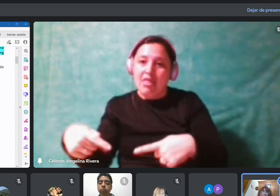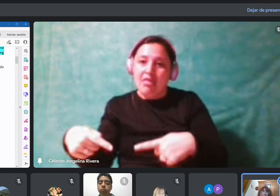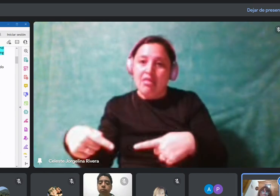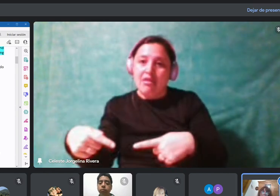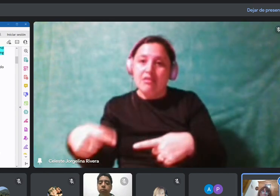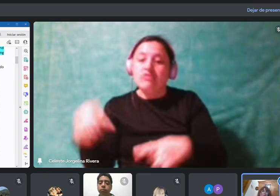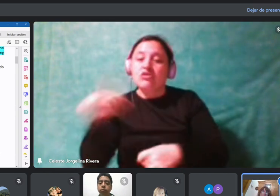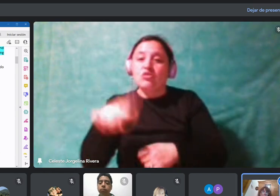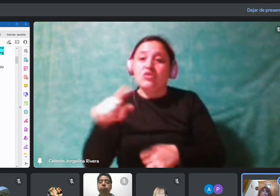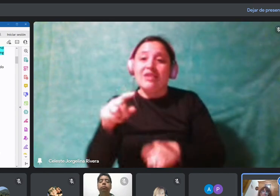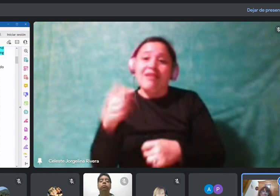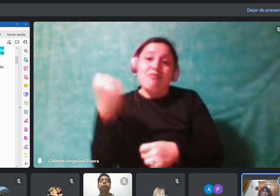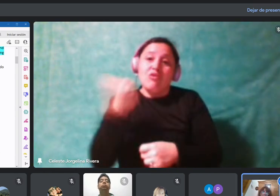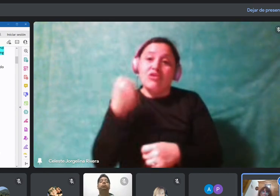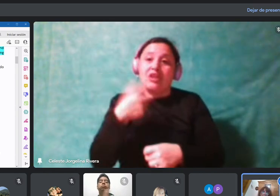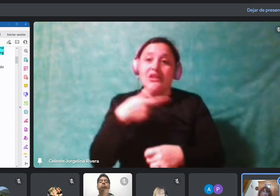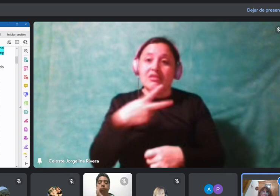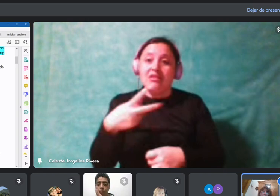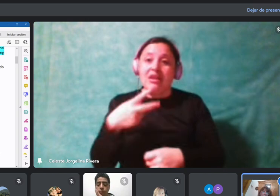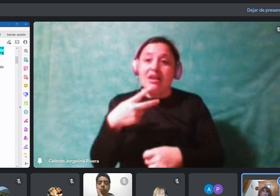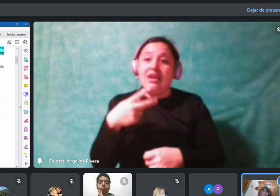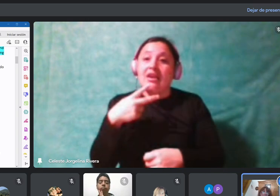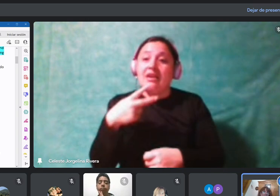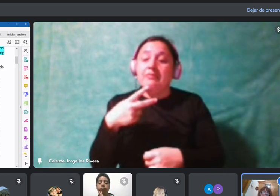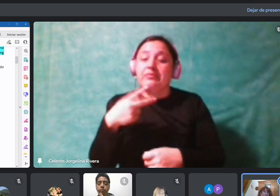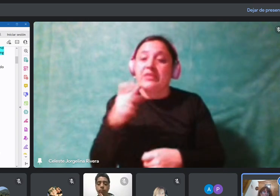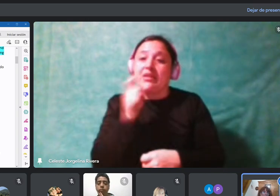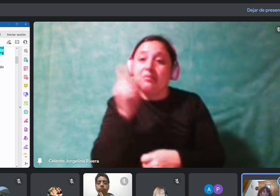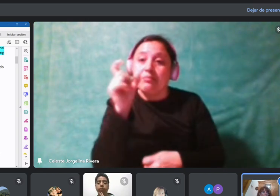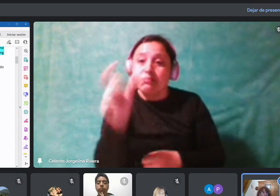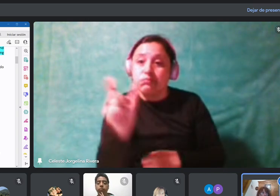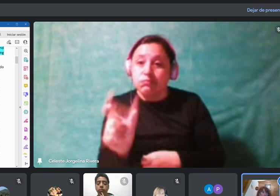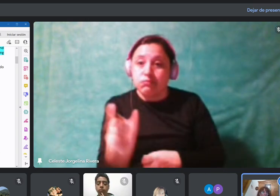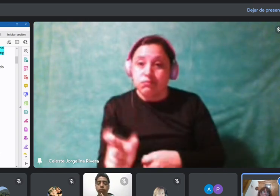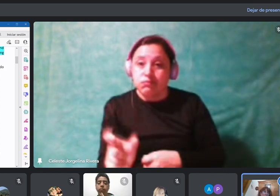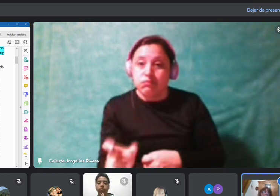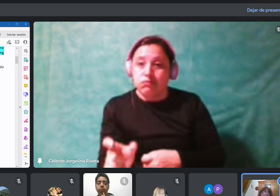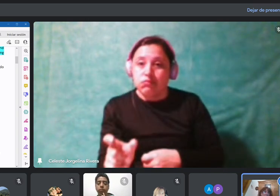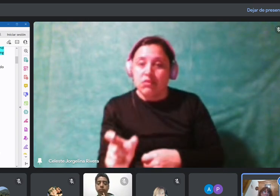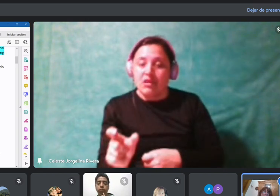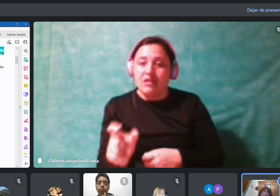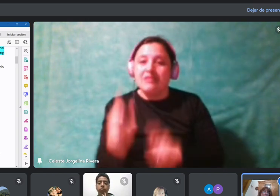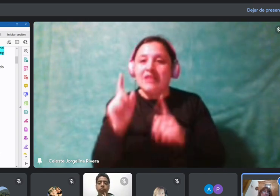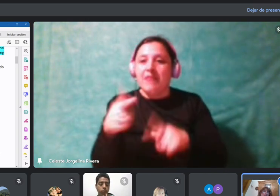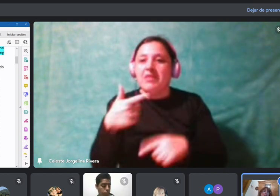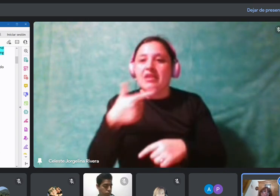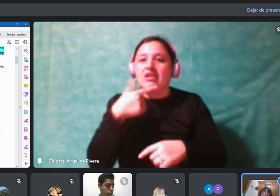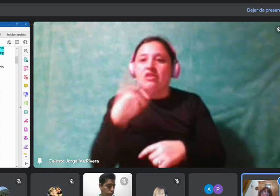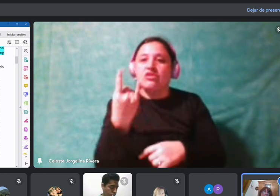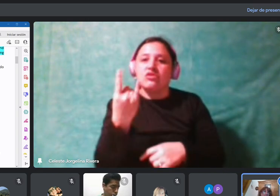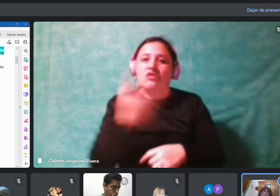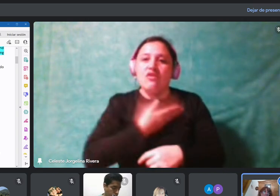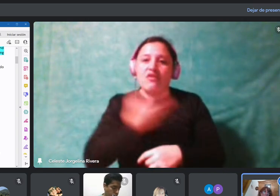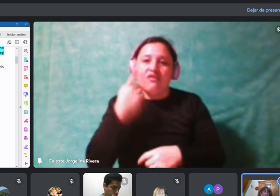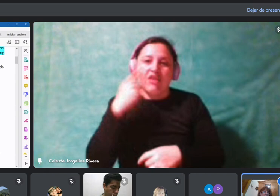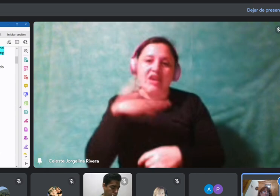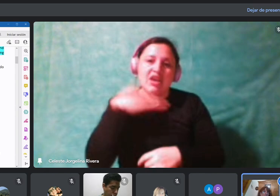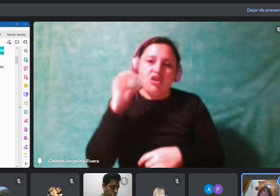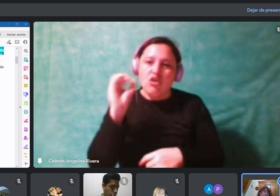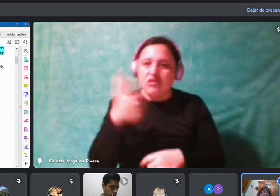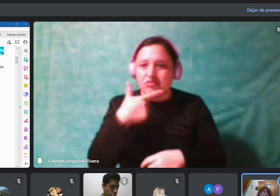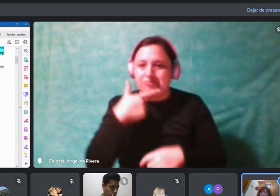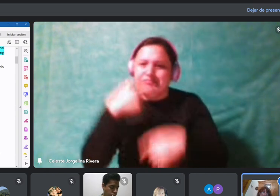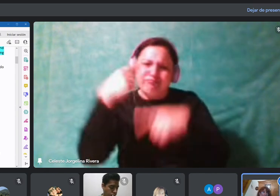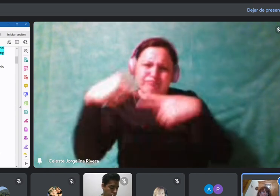vocabulario, lo sepan... sepan trabajar el tema de los sufijos y demás. Y después se concentren